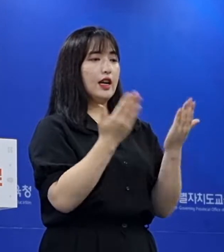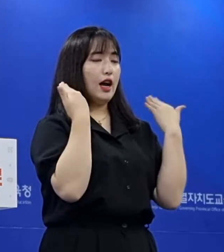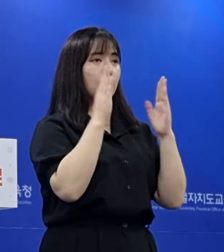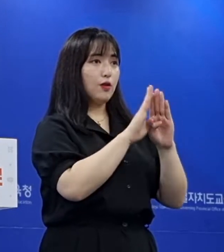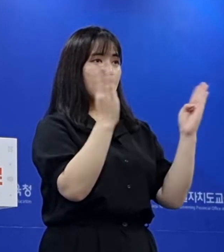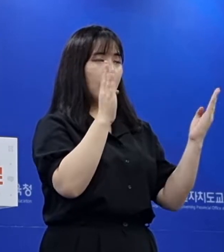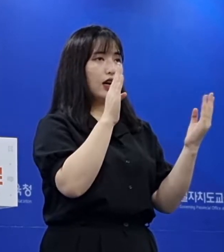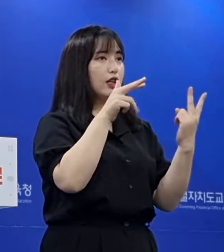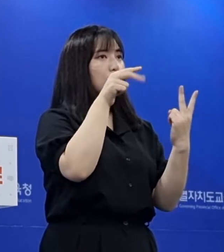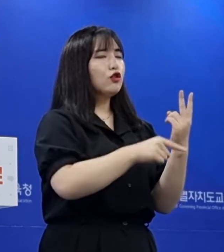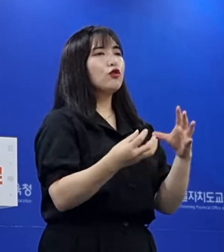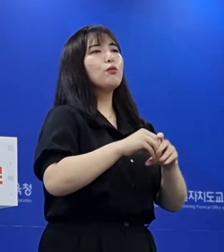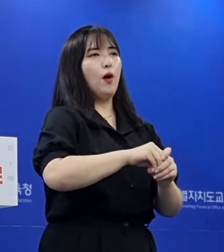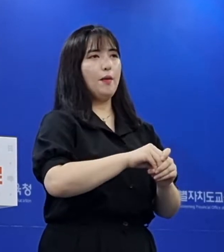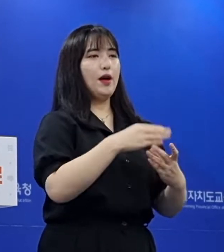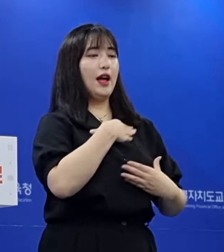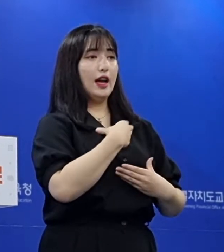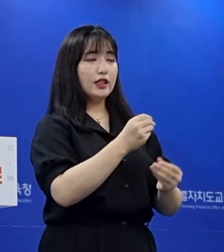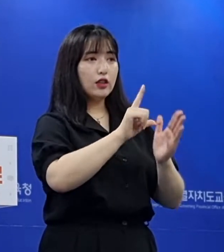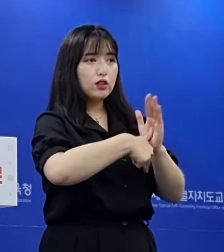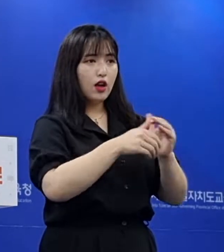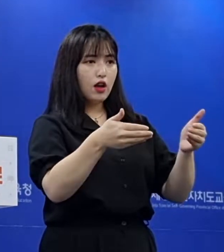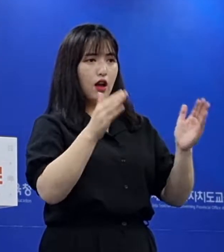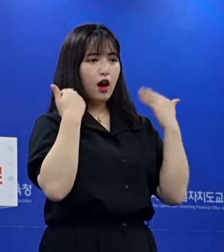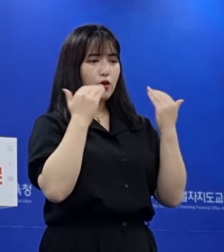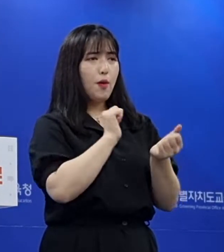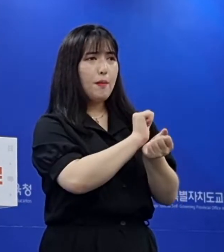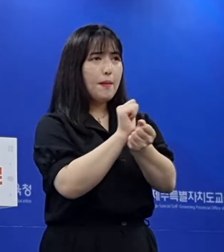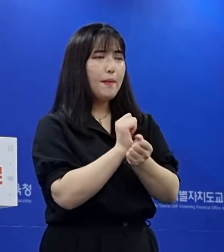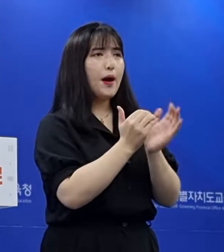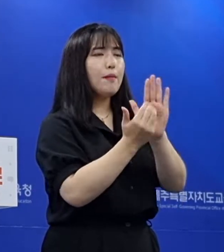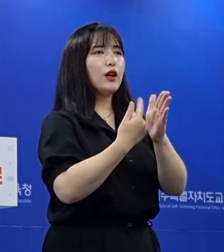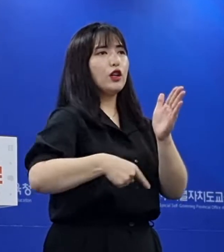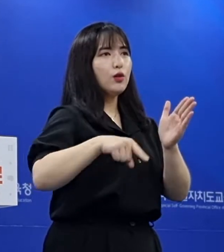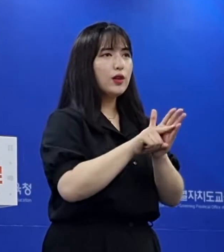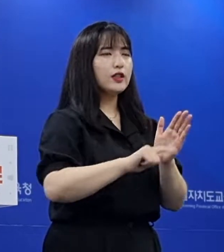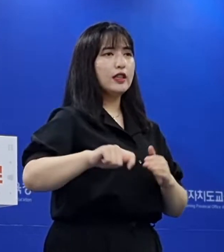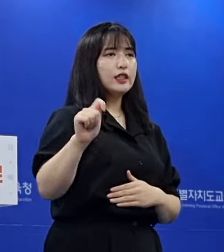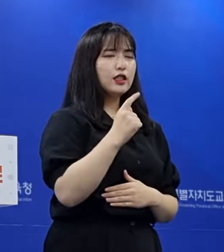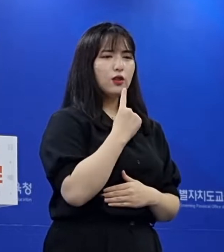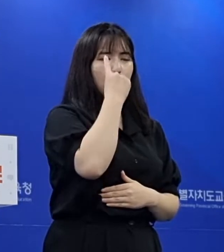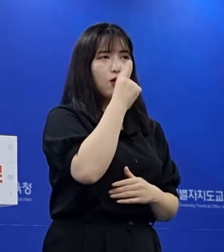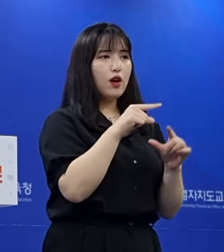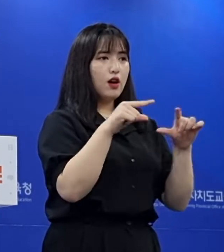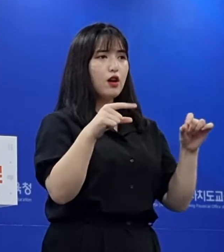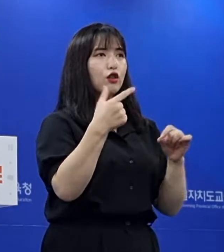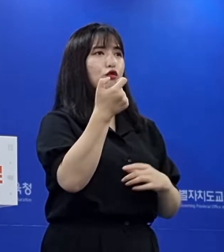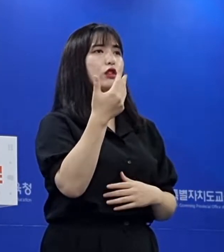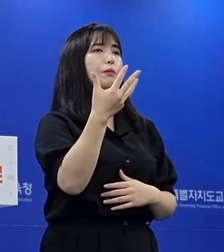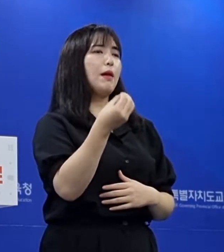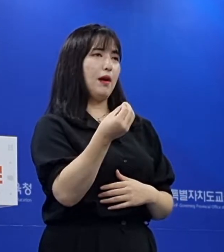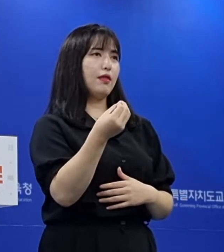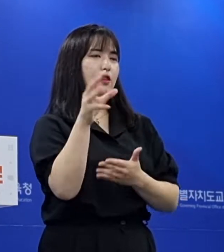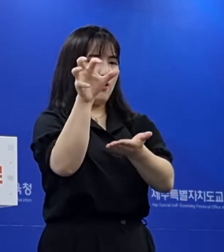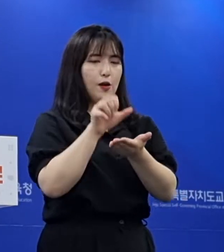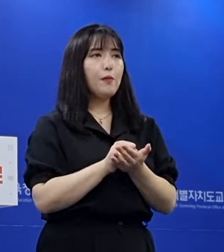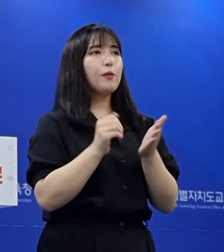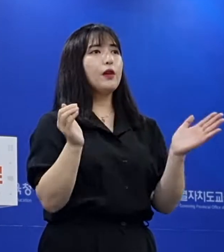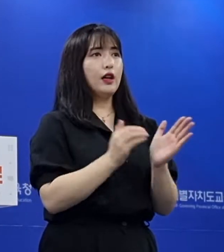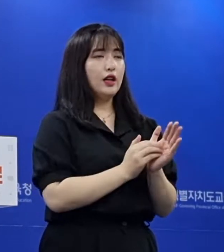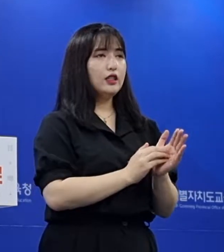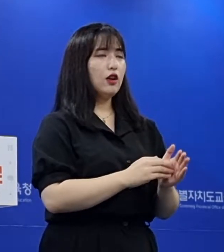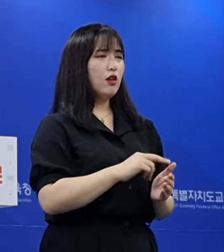2주간을 포함하여 안전기까지 교내 감염 확산을 방지를 위해 신속 항원검사 키트 68만 개를 확보하여